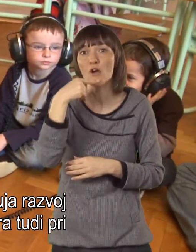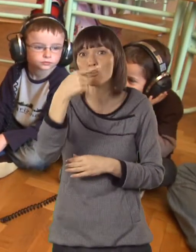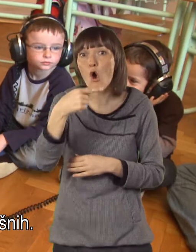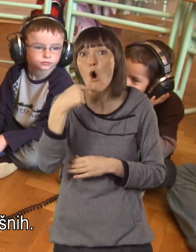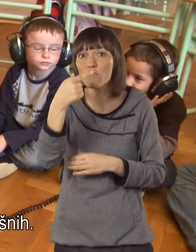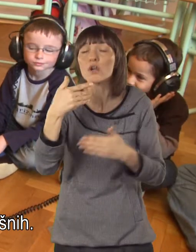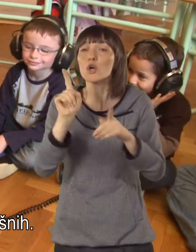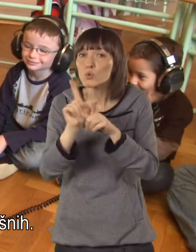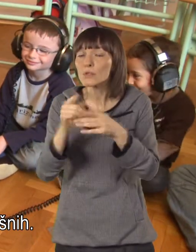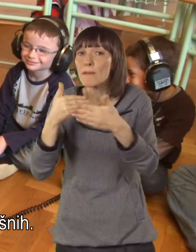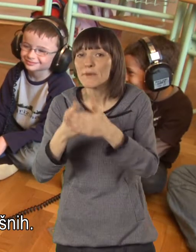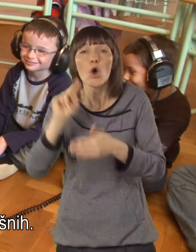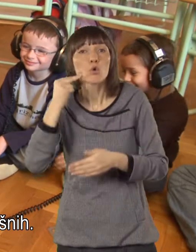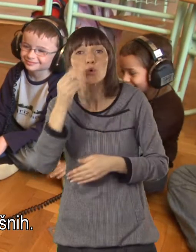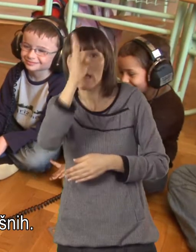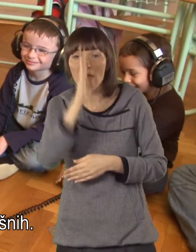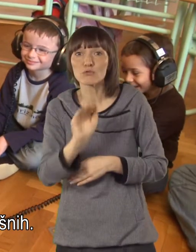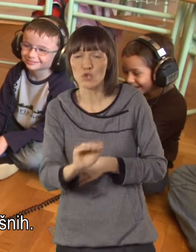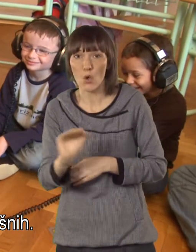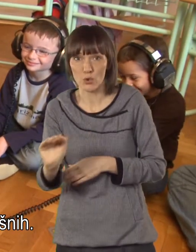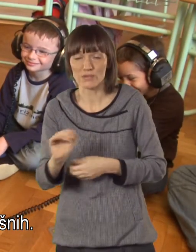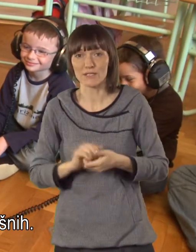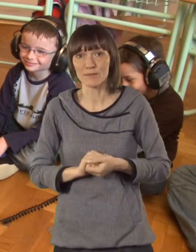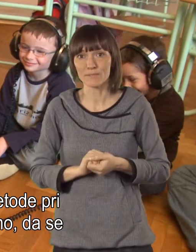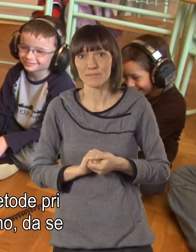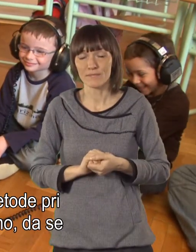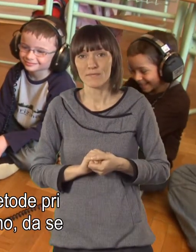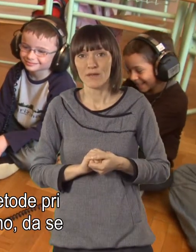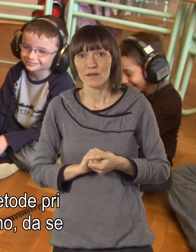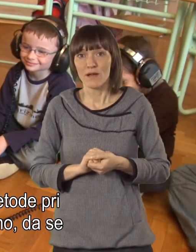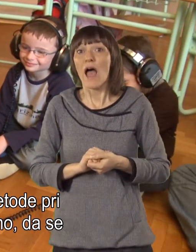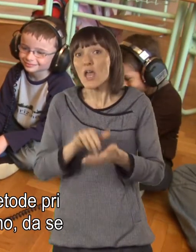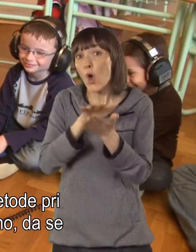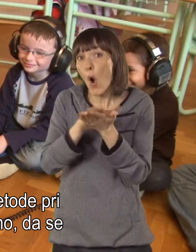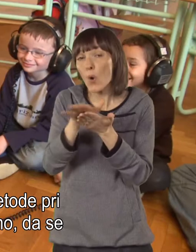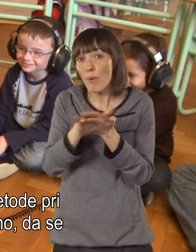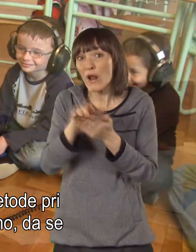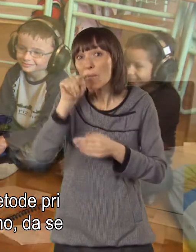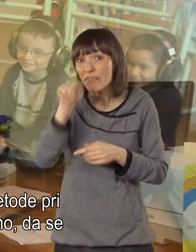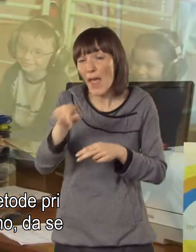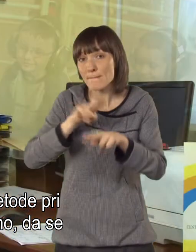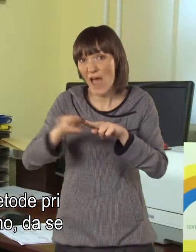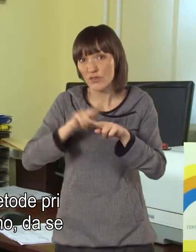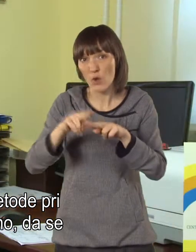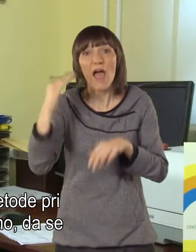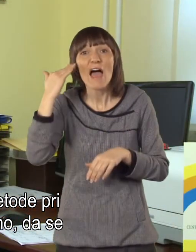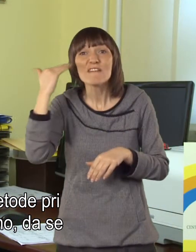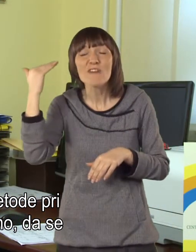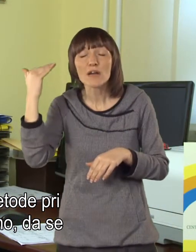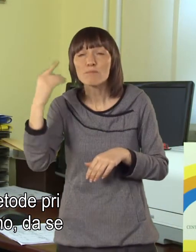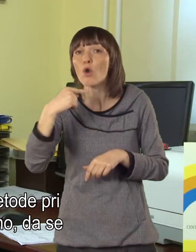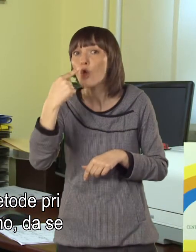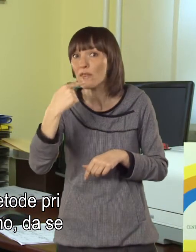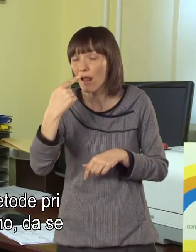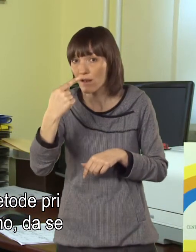tudi pri gluhih in naglušnih. In z uporabo te metode pri